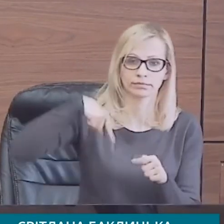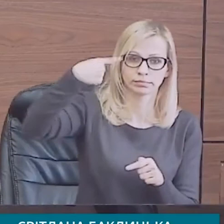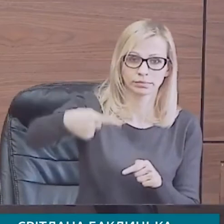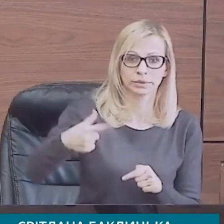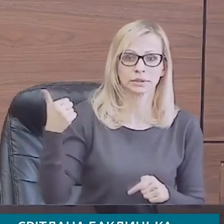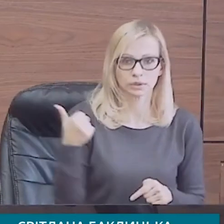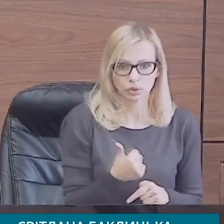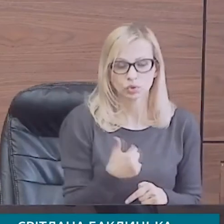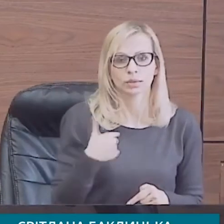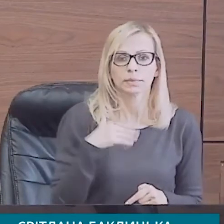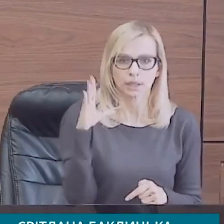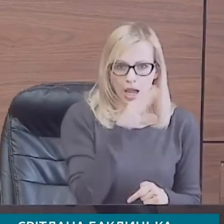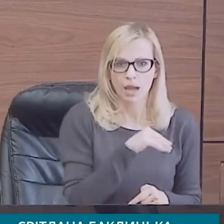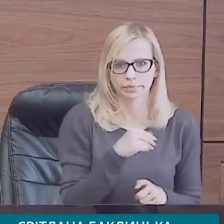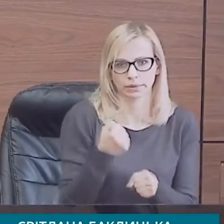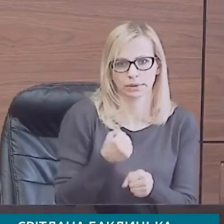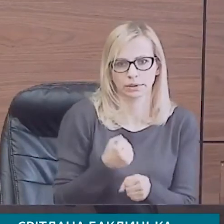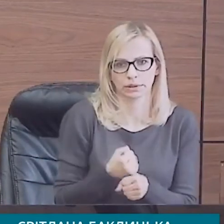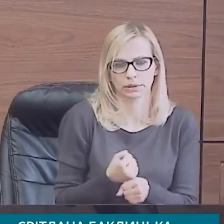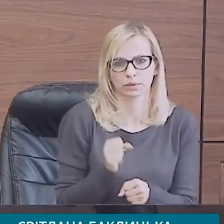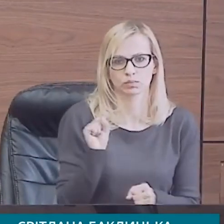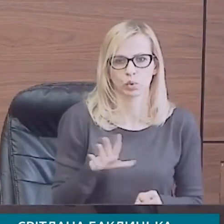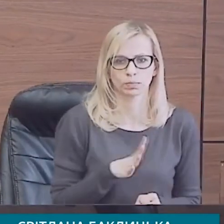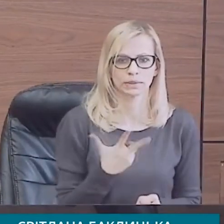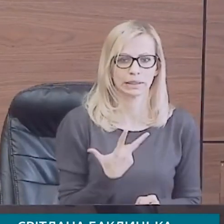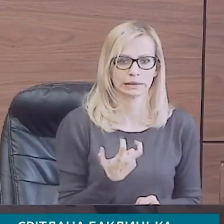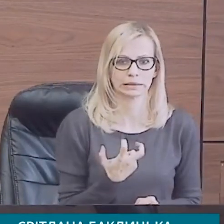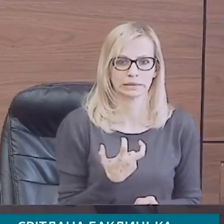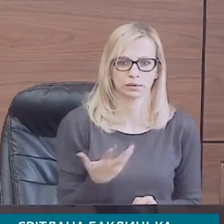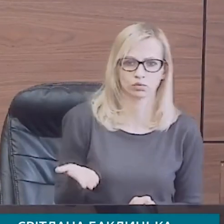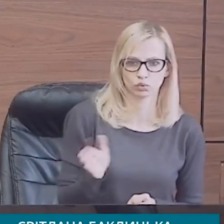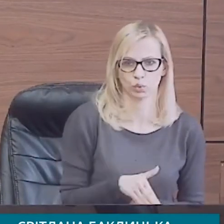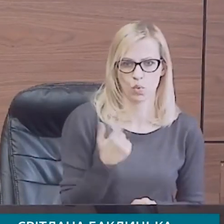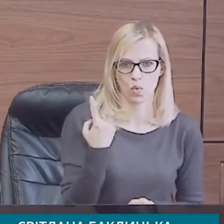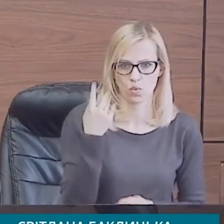потужність 300 на добу досліджень.